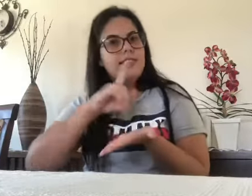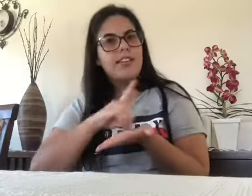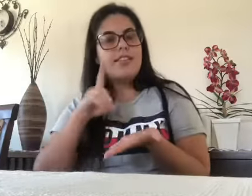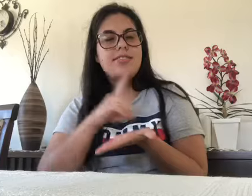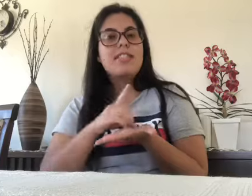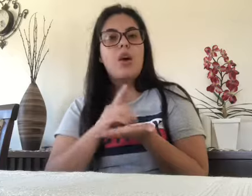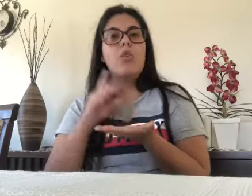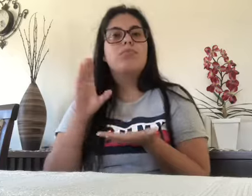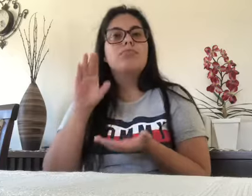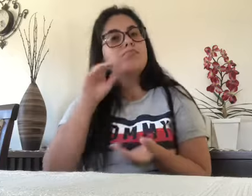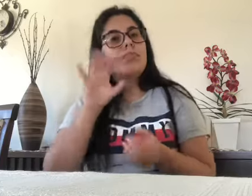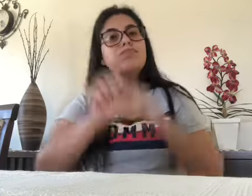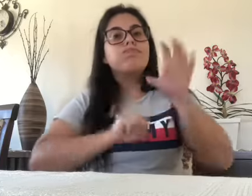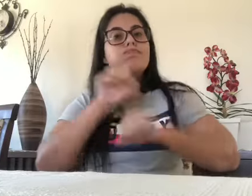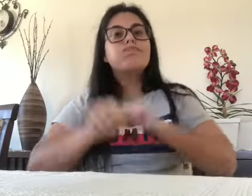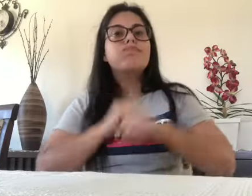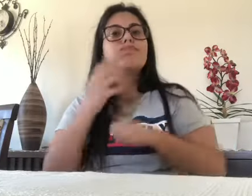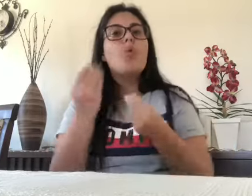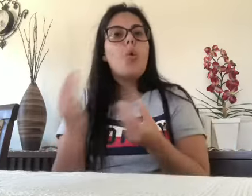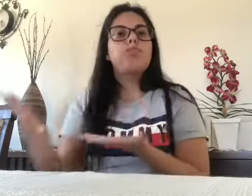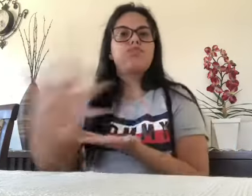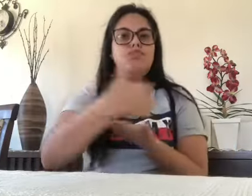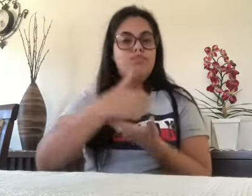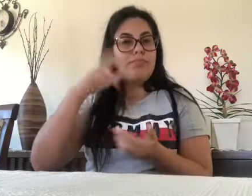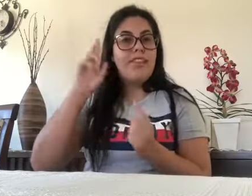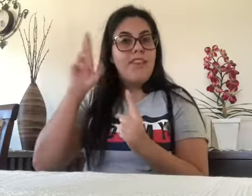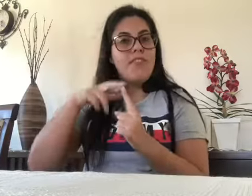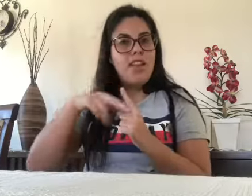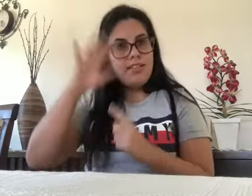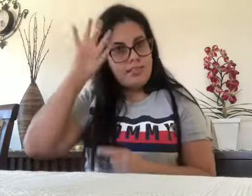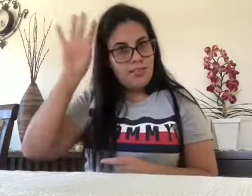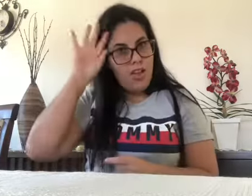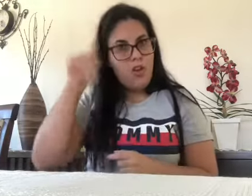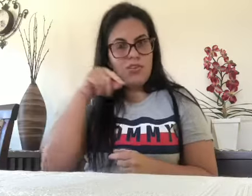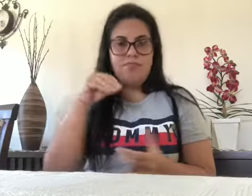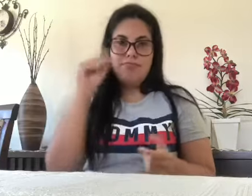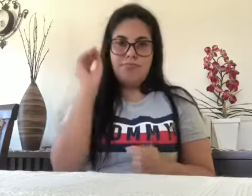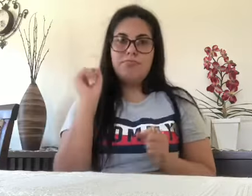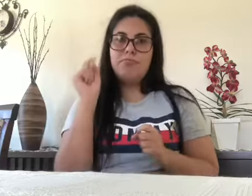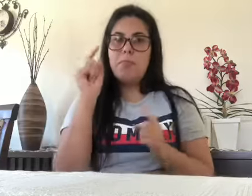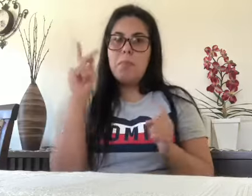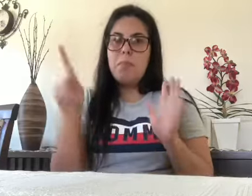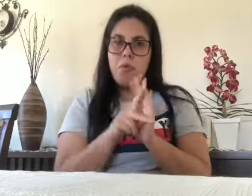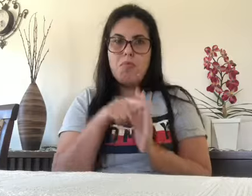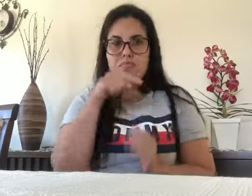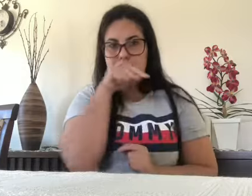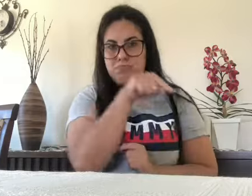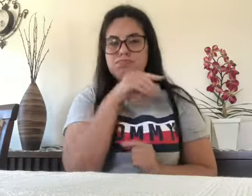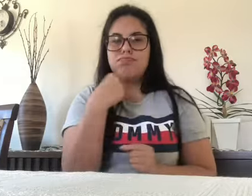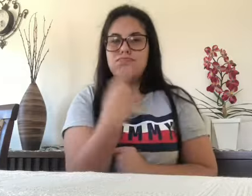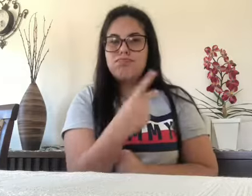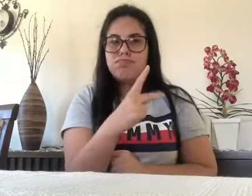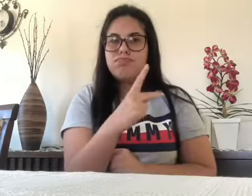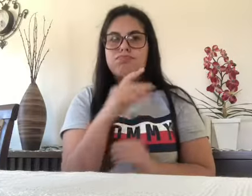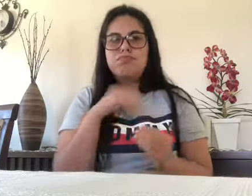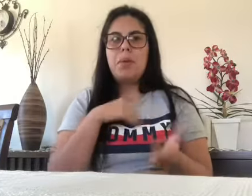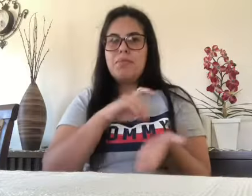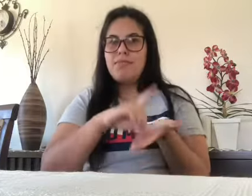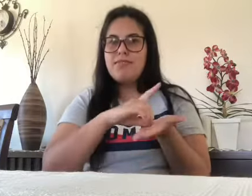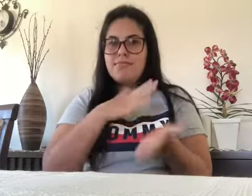teses, dissertação, pegando muitas referências teóricas para